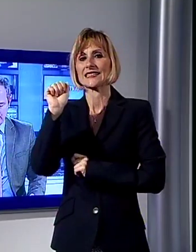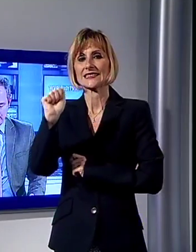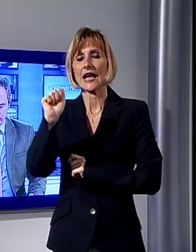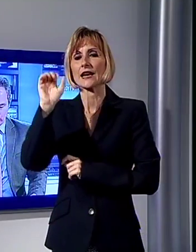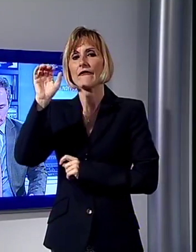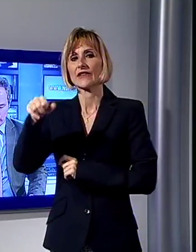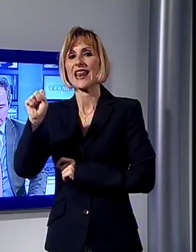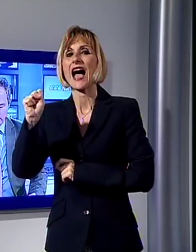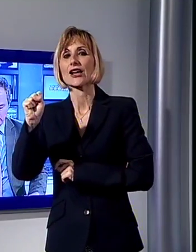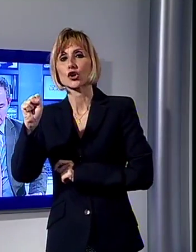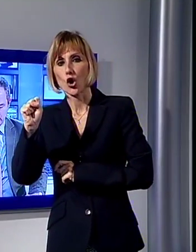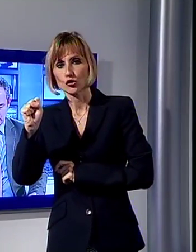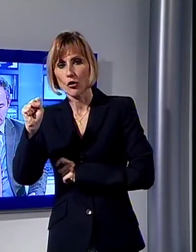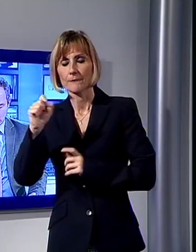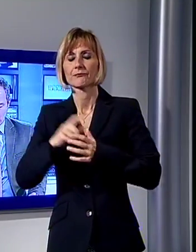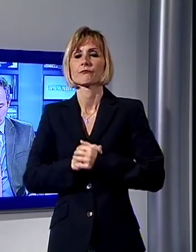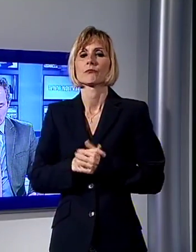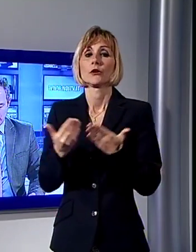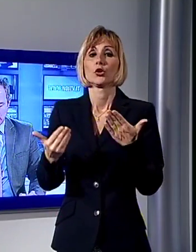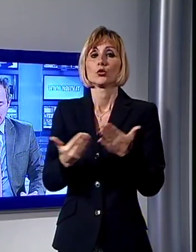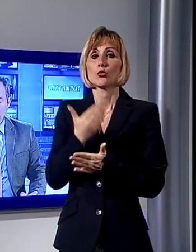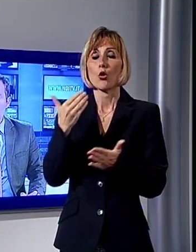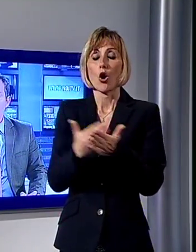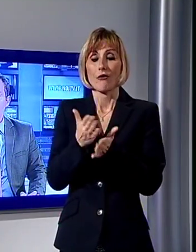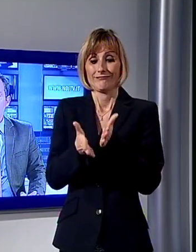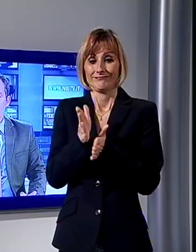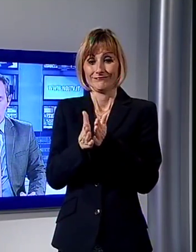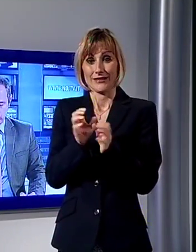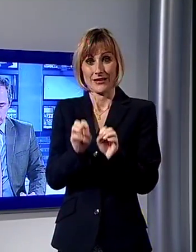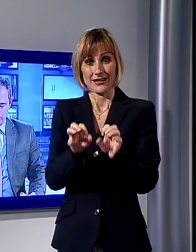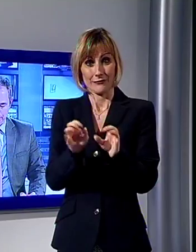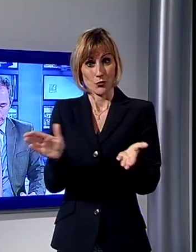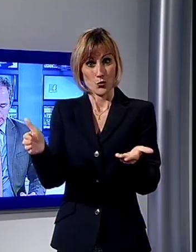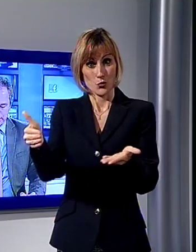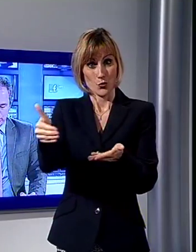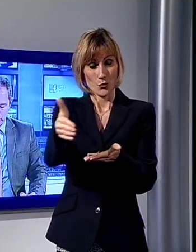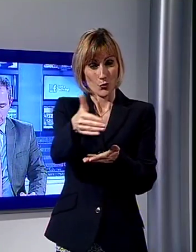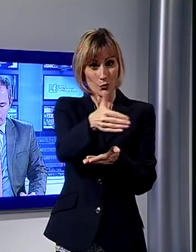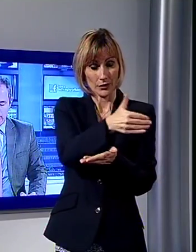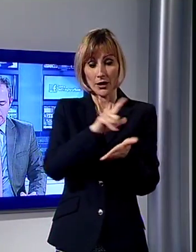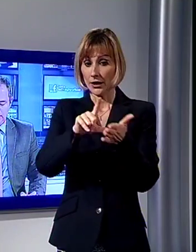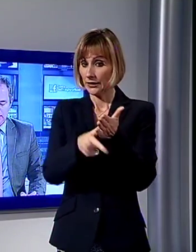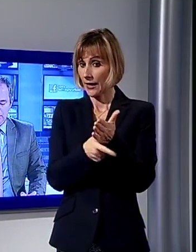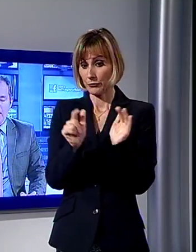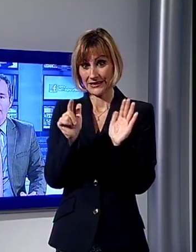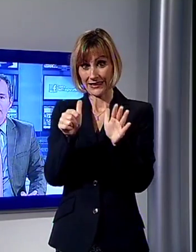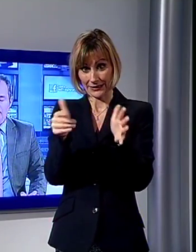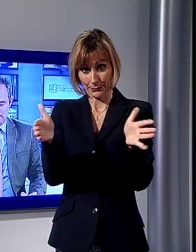Arroggio. Si tratta del nuovo passo in avanti di un percorso che porterà nel giro di poche settimane ad